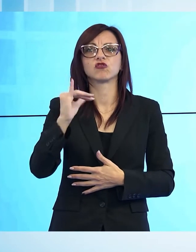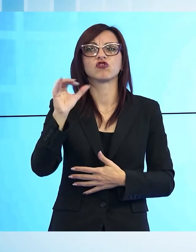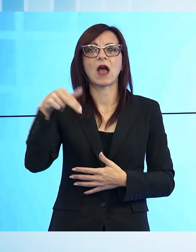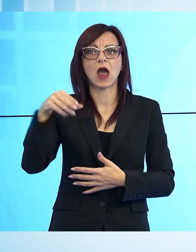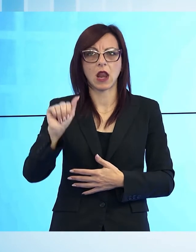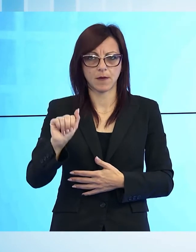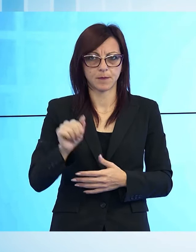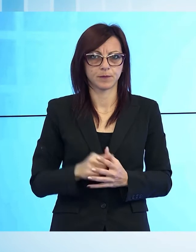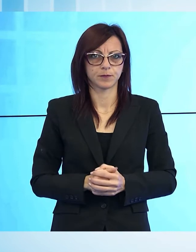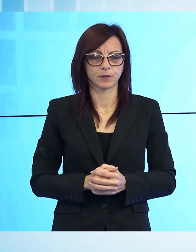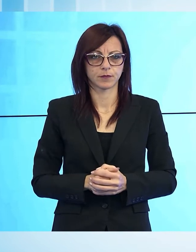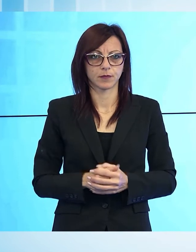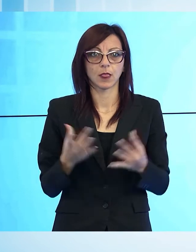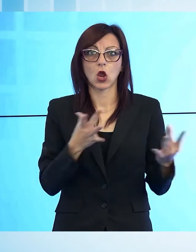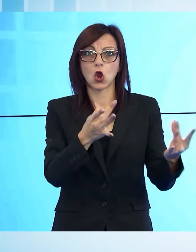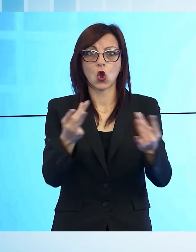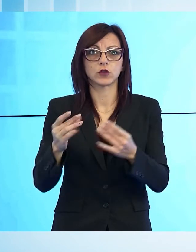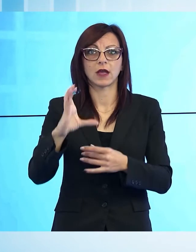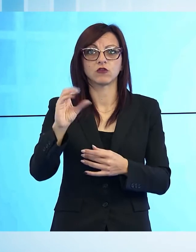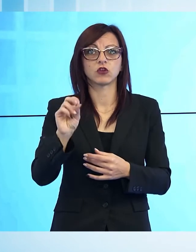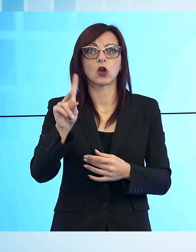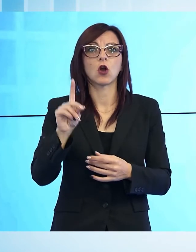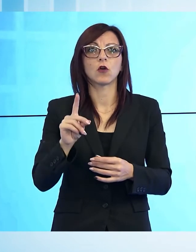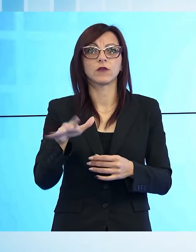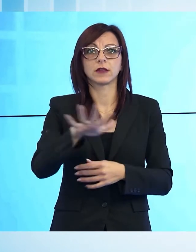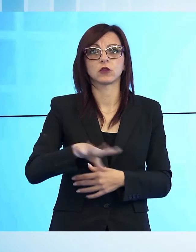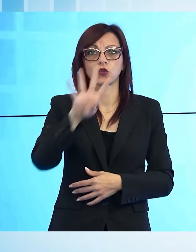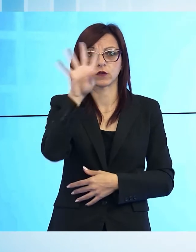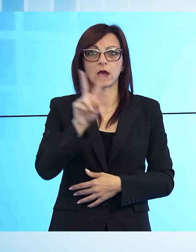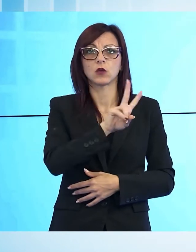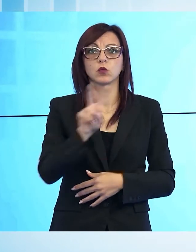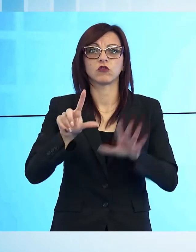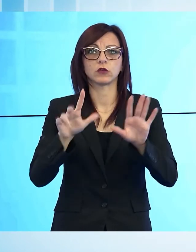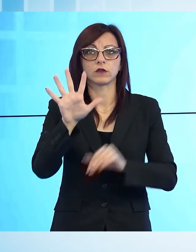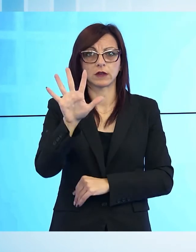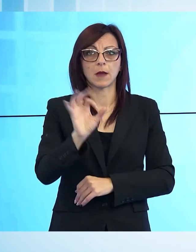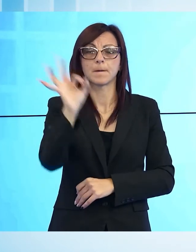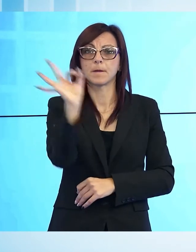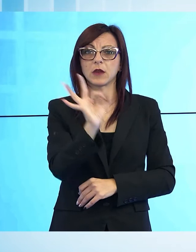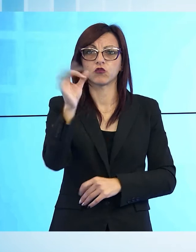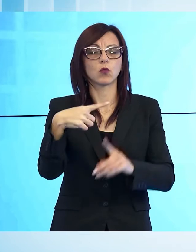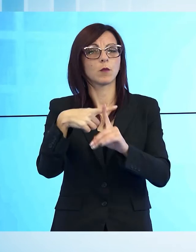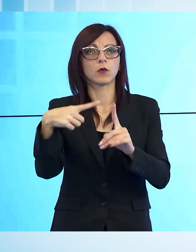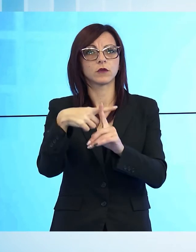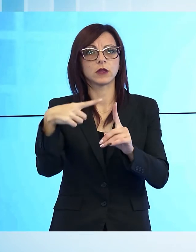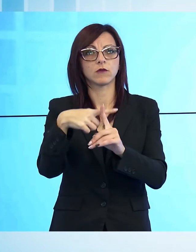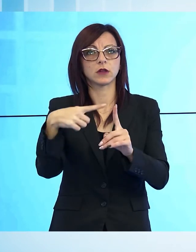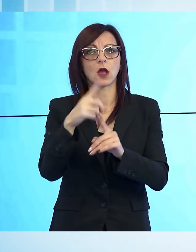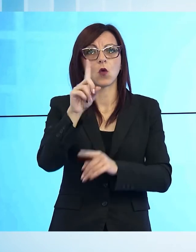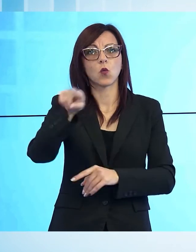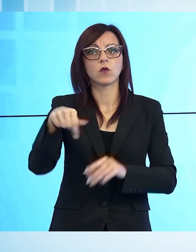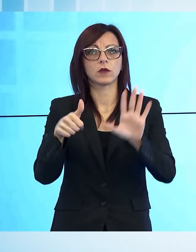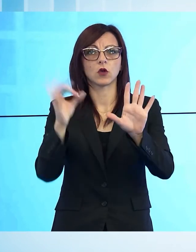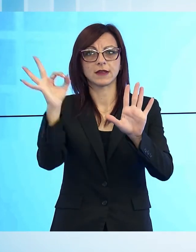contagi Covid in Toscana sono 275, il tasso di positività è all'1